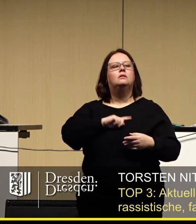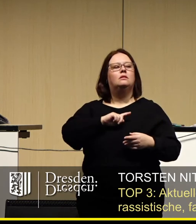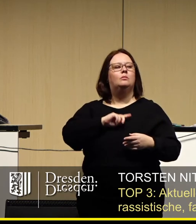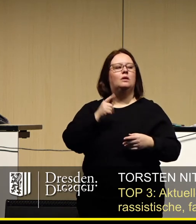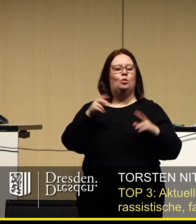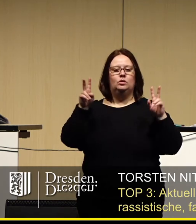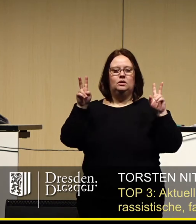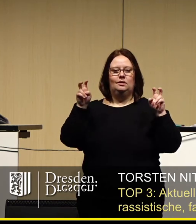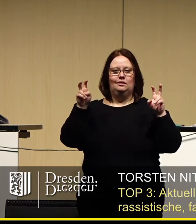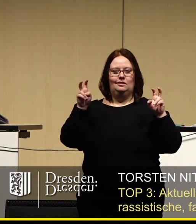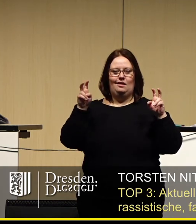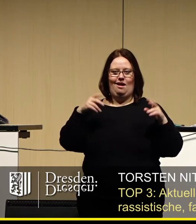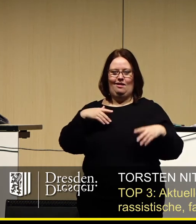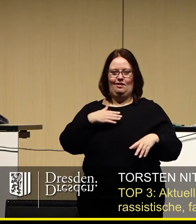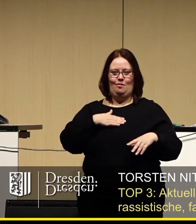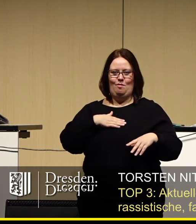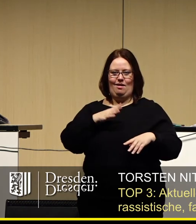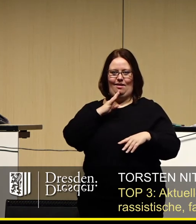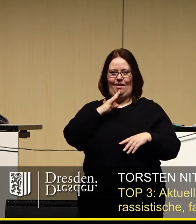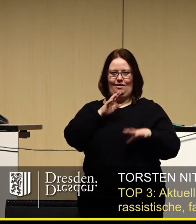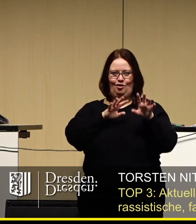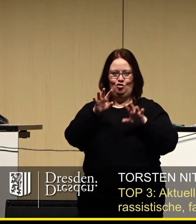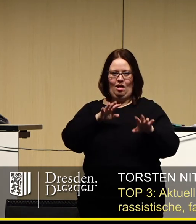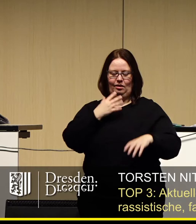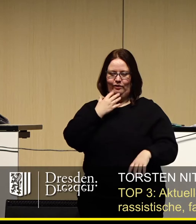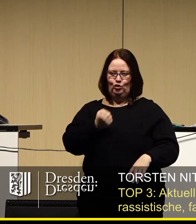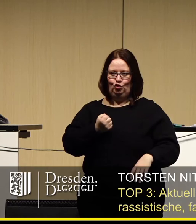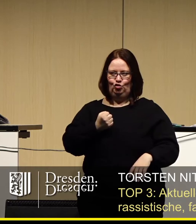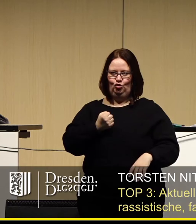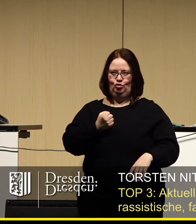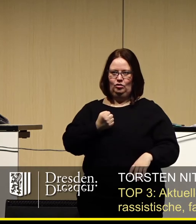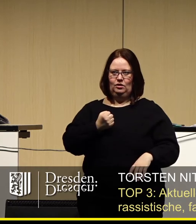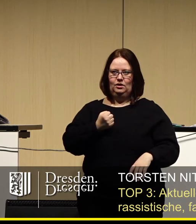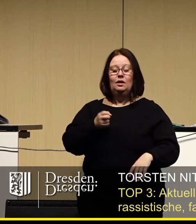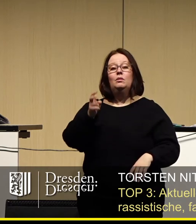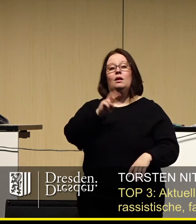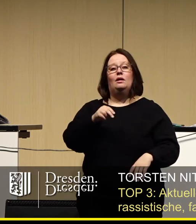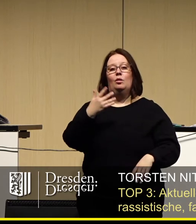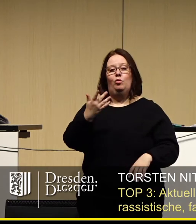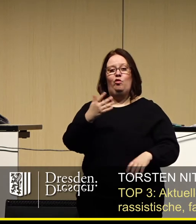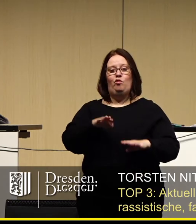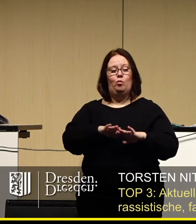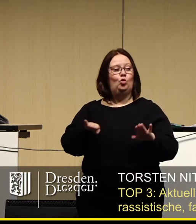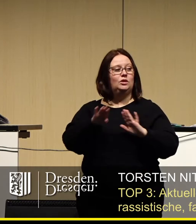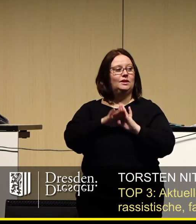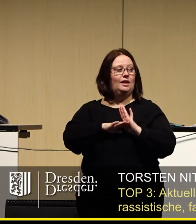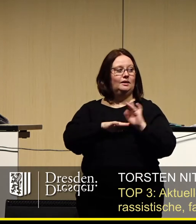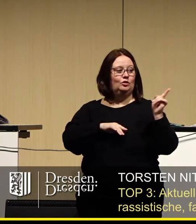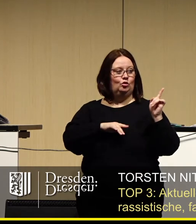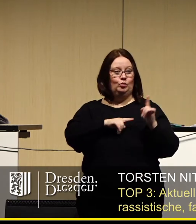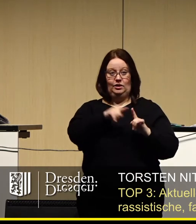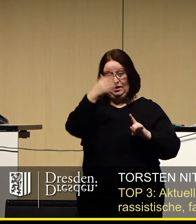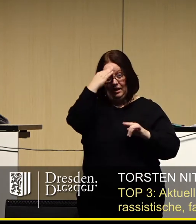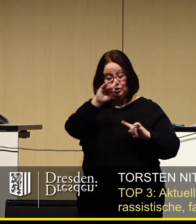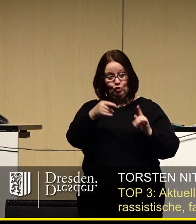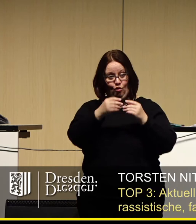Zitat meine Rede gestalten, und zwar mit Artikel 5 des Grundgesetzes. Übrigens für die, die es